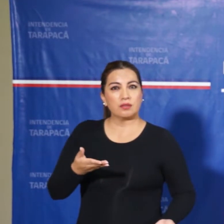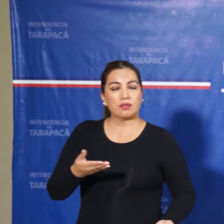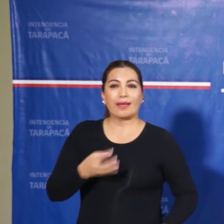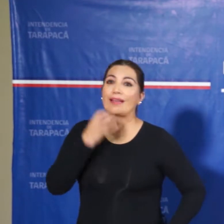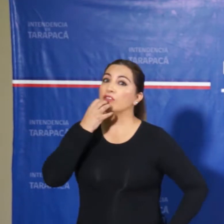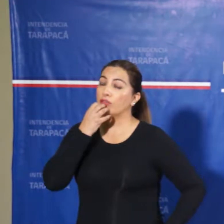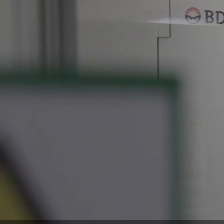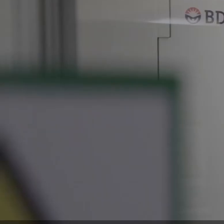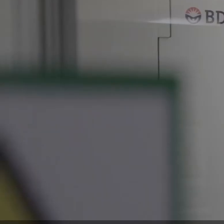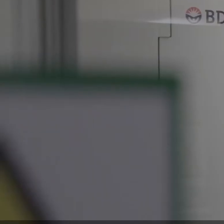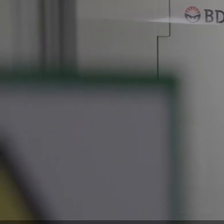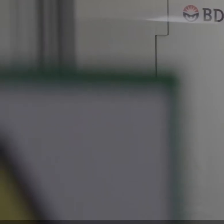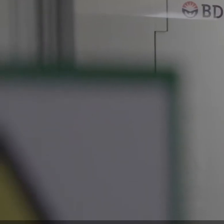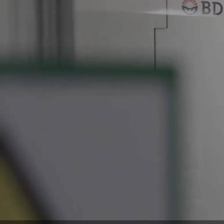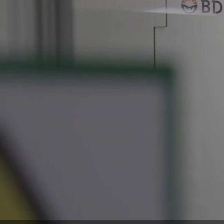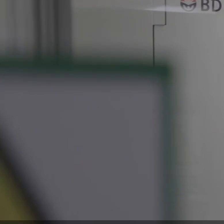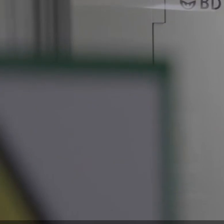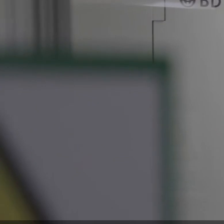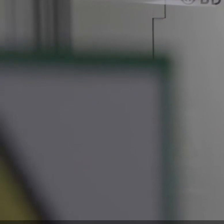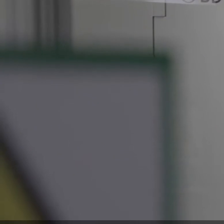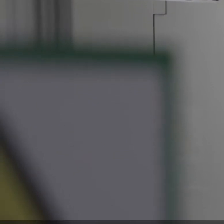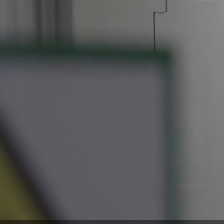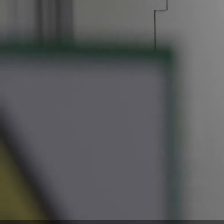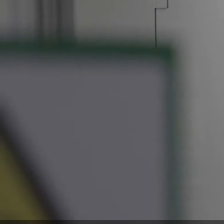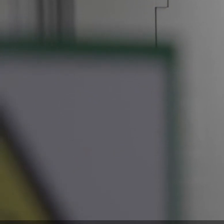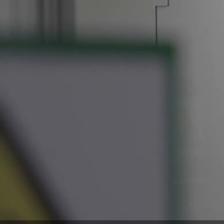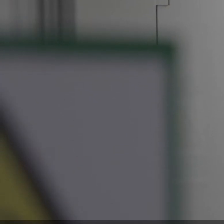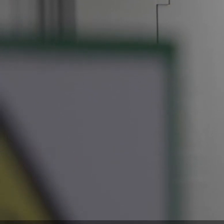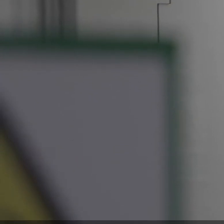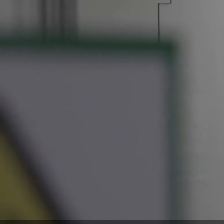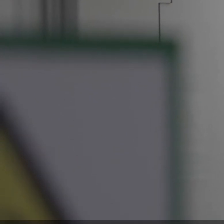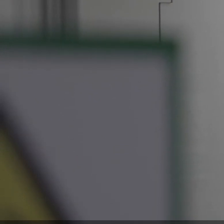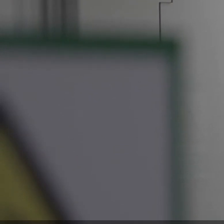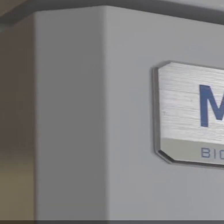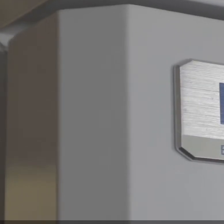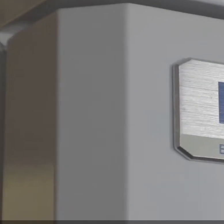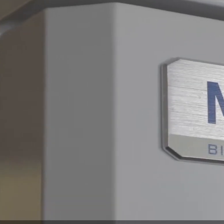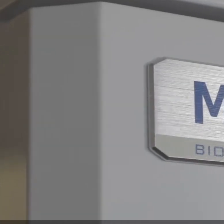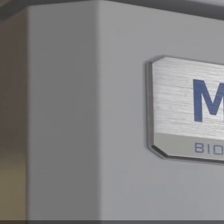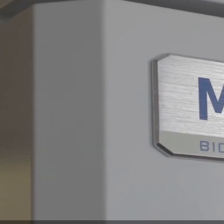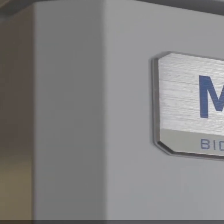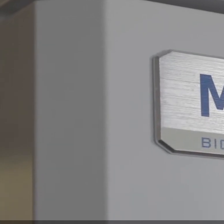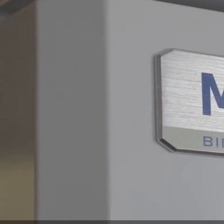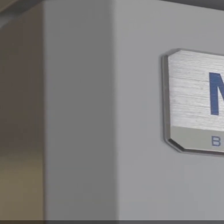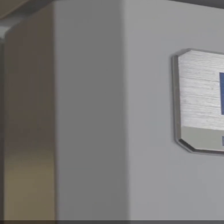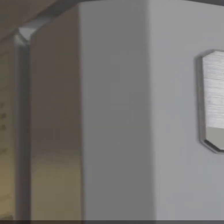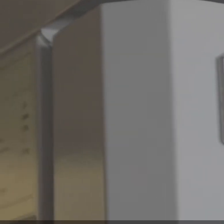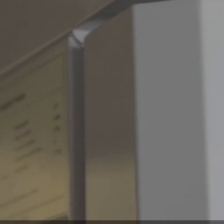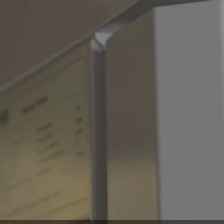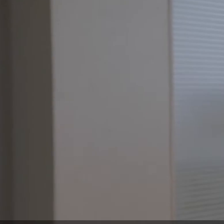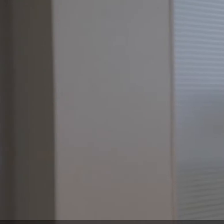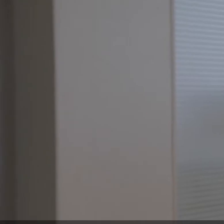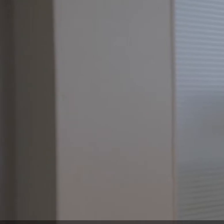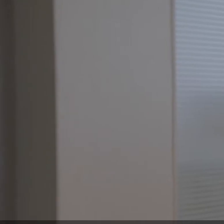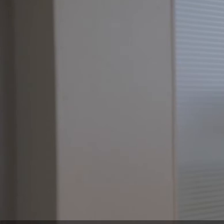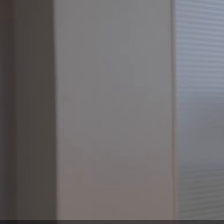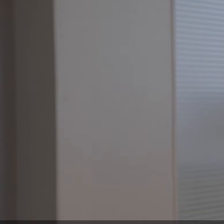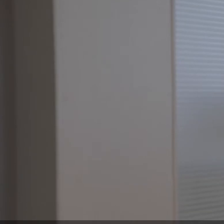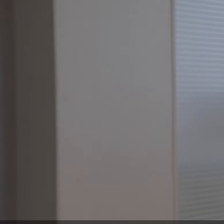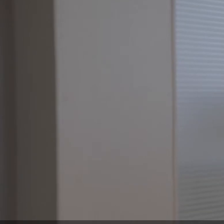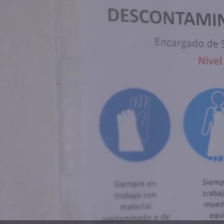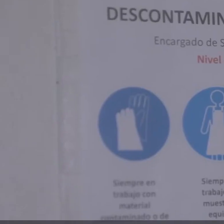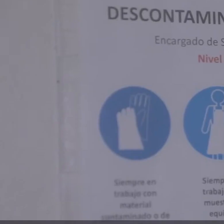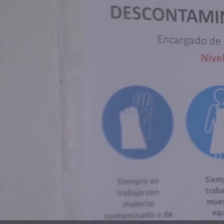Tofagasta como de Santiago. De resultar bien todas las formalidades de validación, se estima que en los próximos días podrían